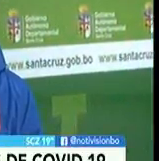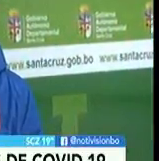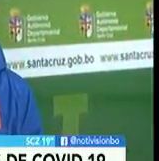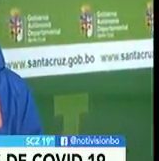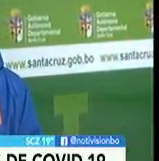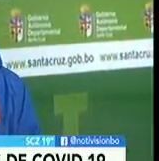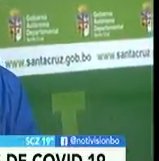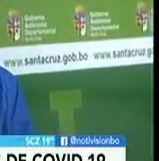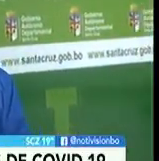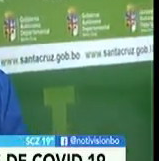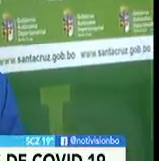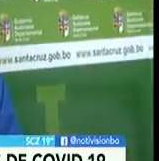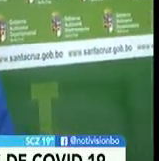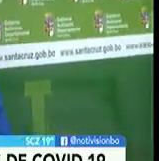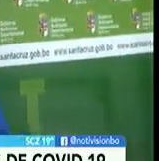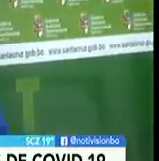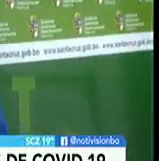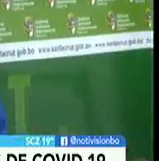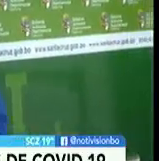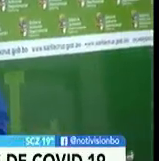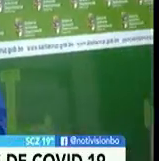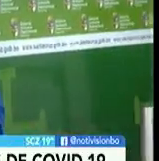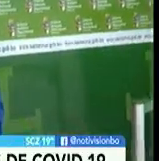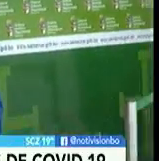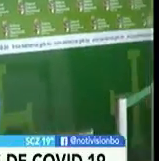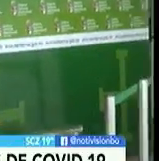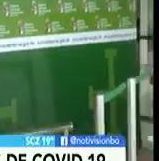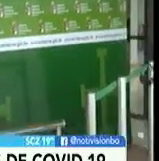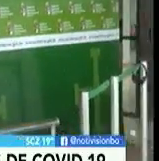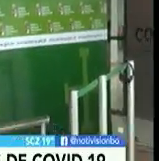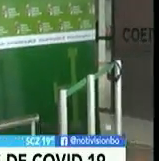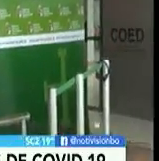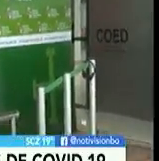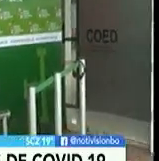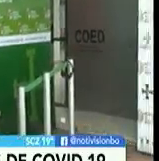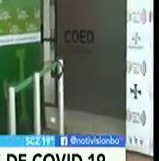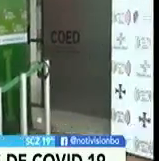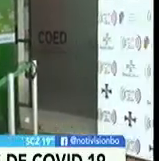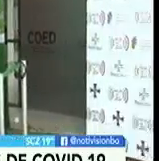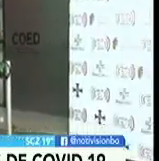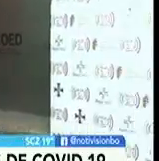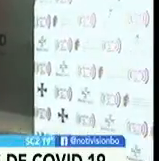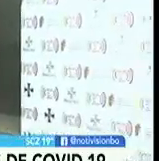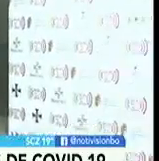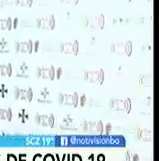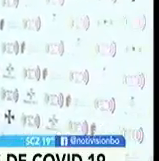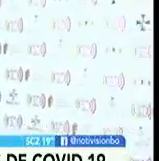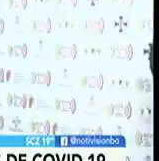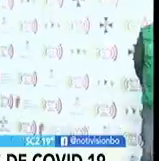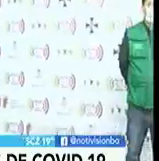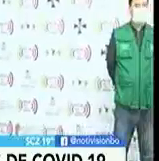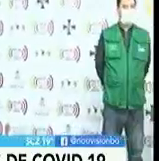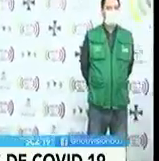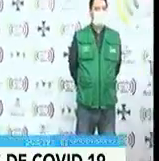Seña claro que sí, en este momento el doctor Marcelo Ríos está brindando el informe parcial de los casos del día de hoy. Escuchemos. 591 personas